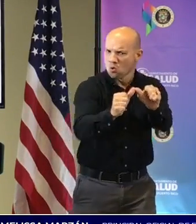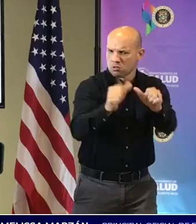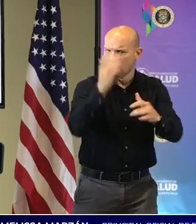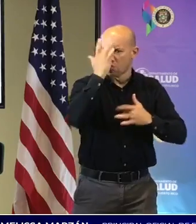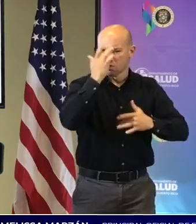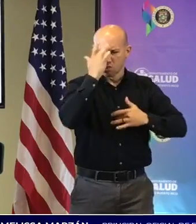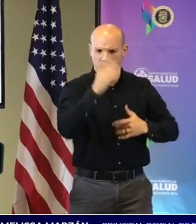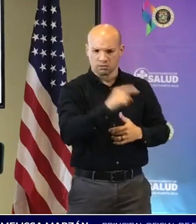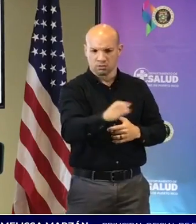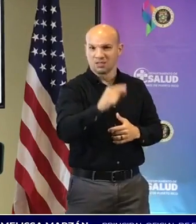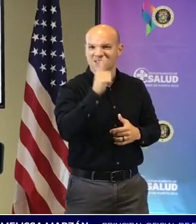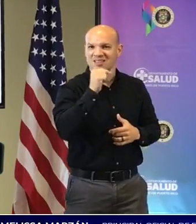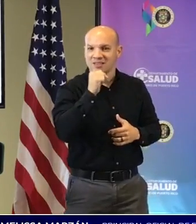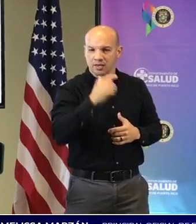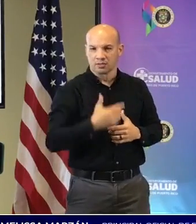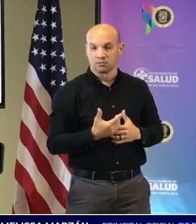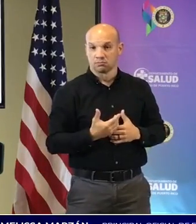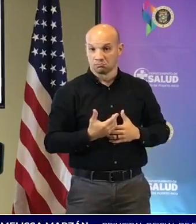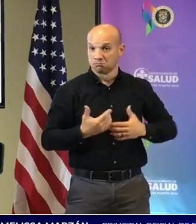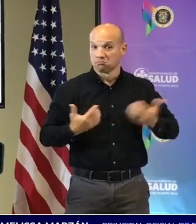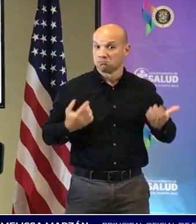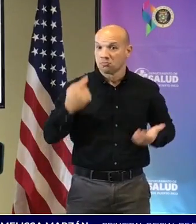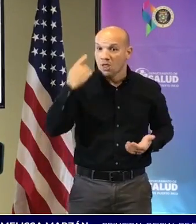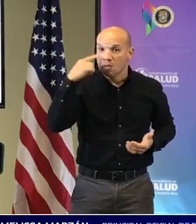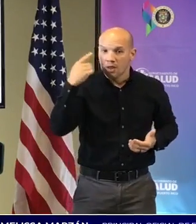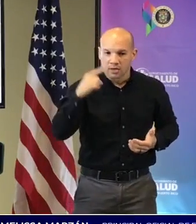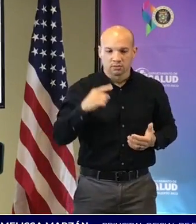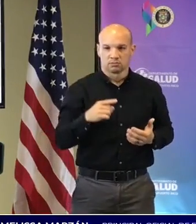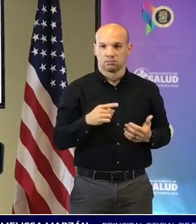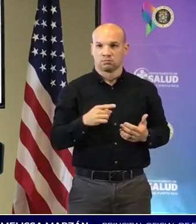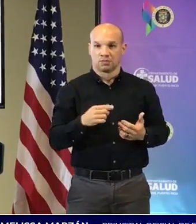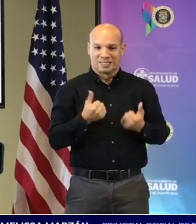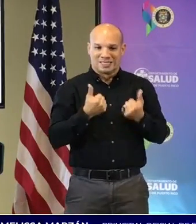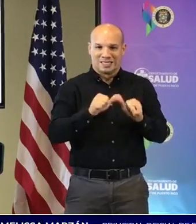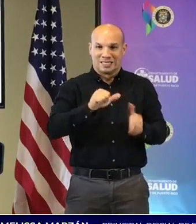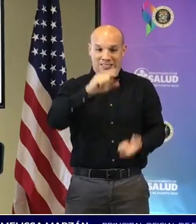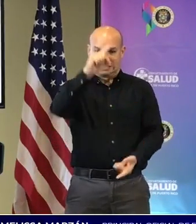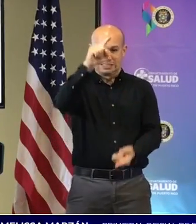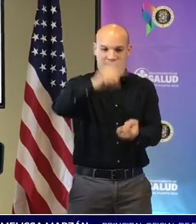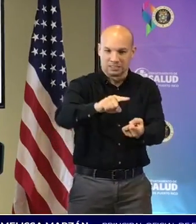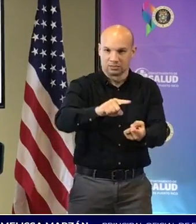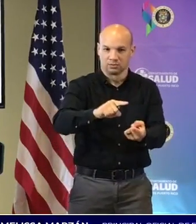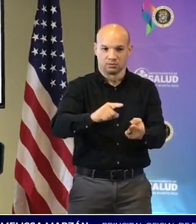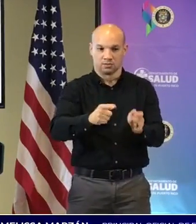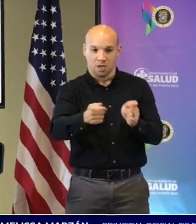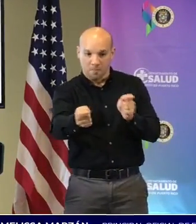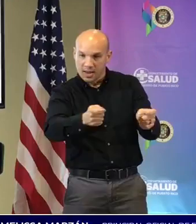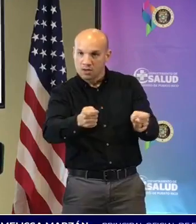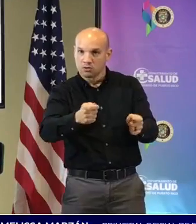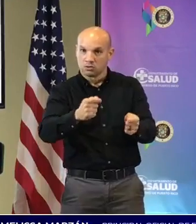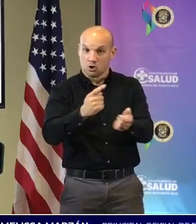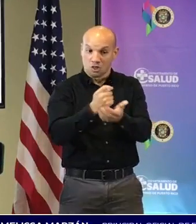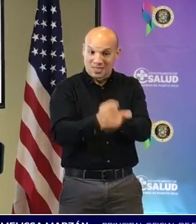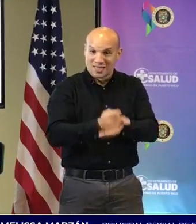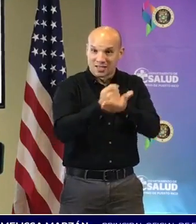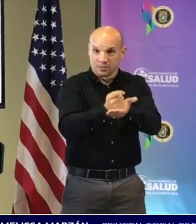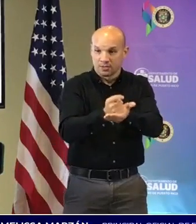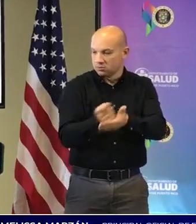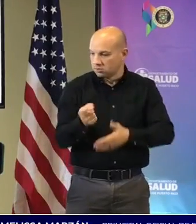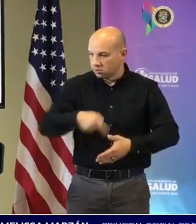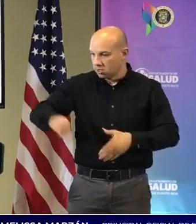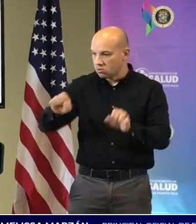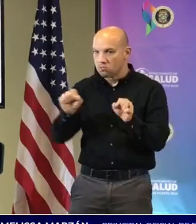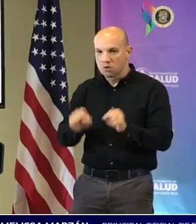componentes de mitigación, manejo y tratamiento puedan desarrollar las herramientas y las